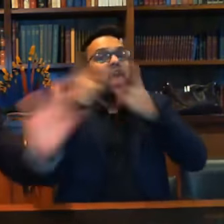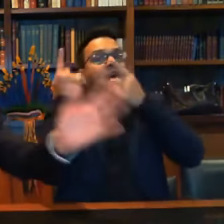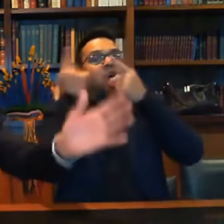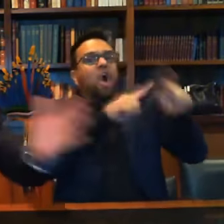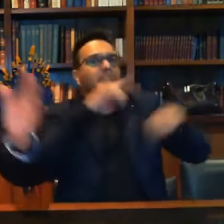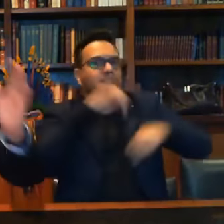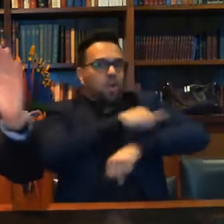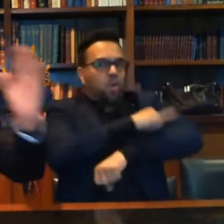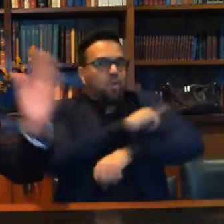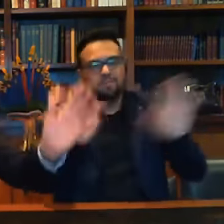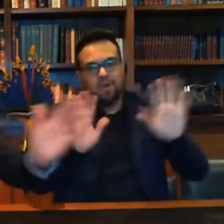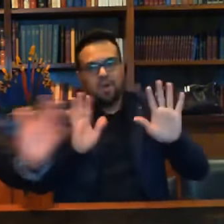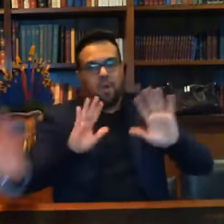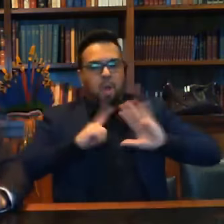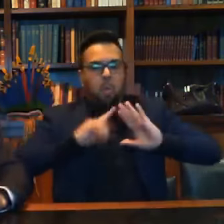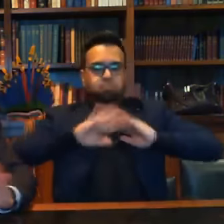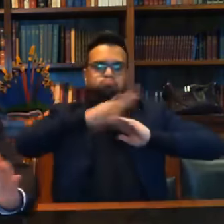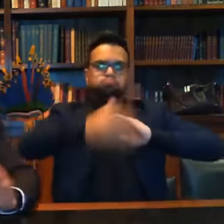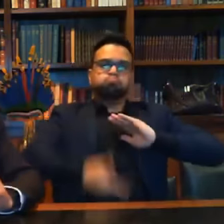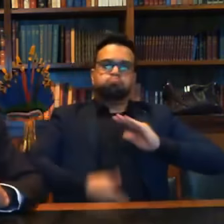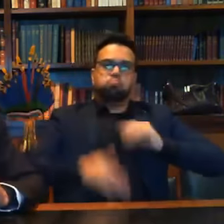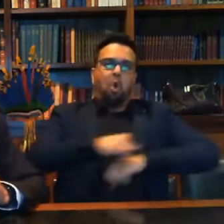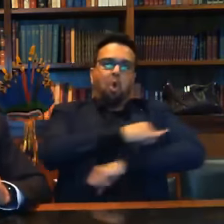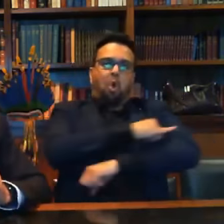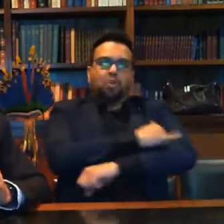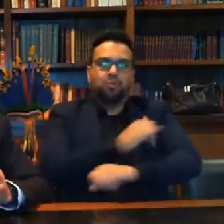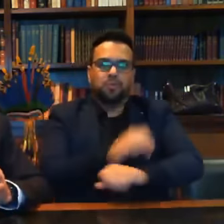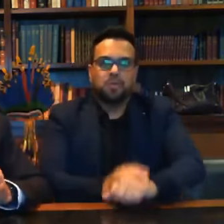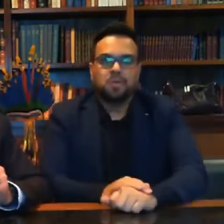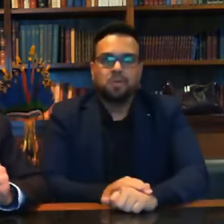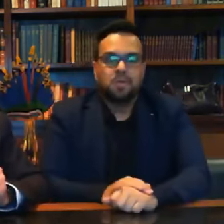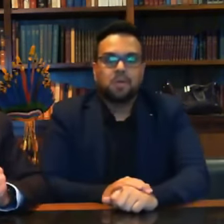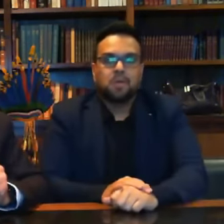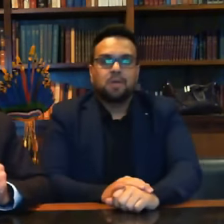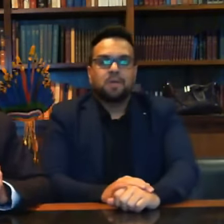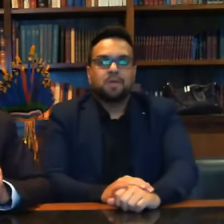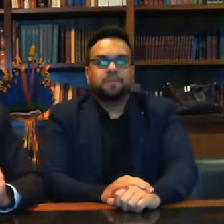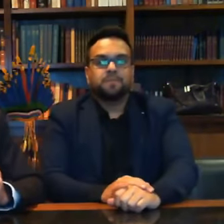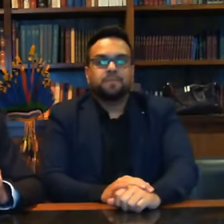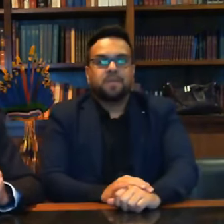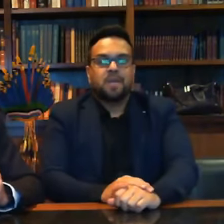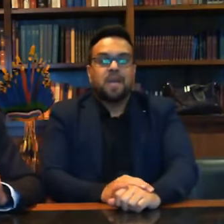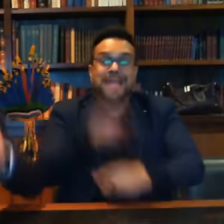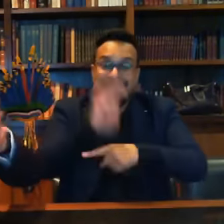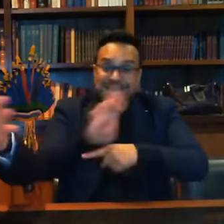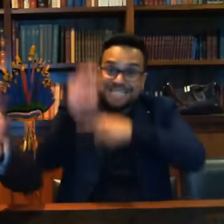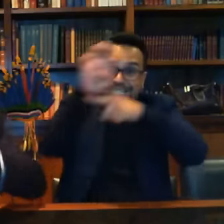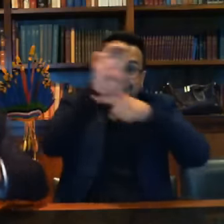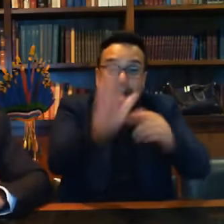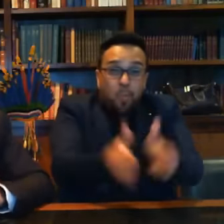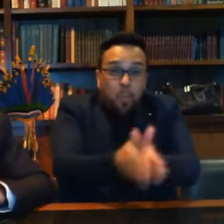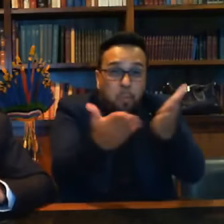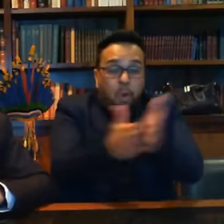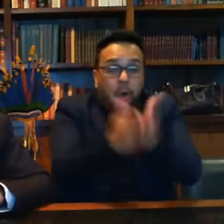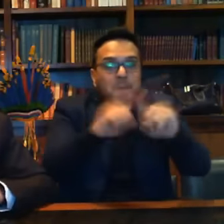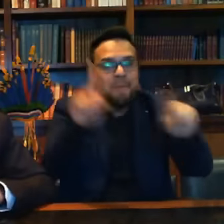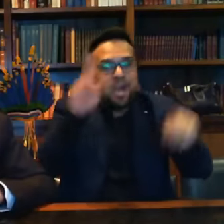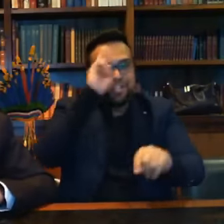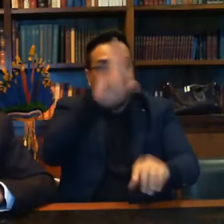é bem claro aquela pança enorme quanto mais pobre o estado mais gorda é o seu chefe olha a Venezuela